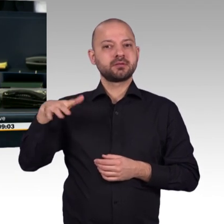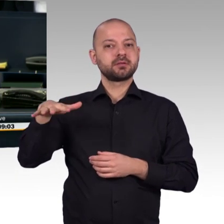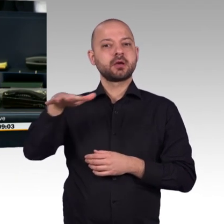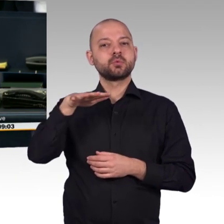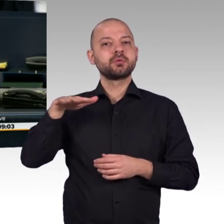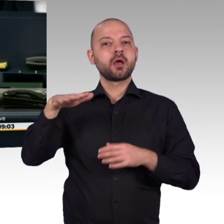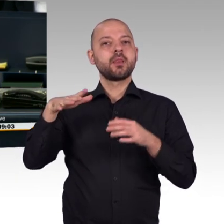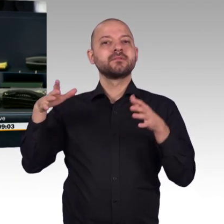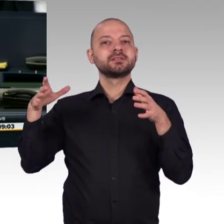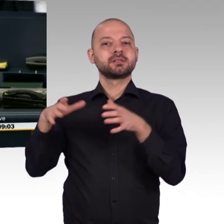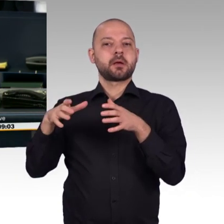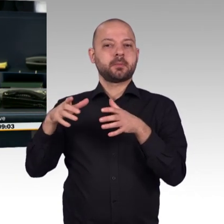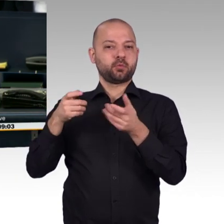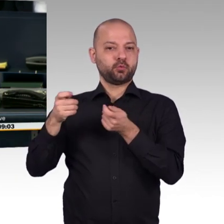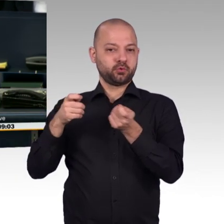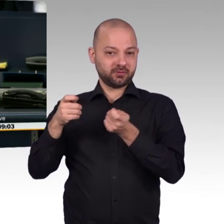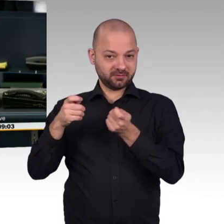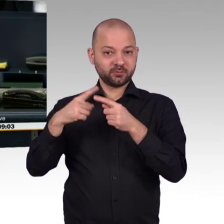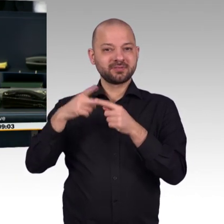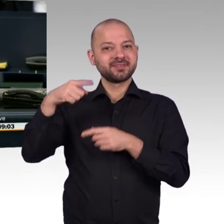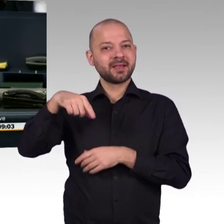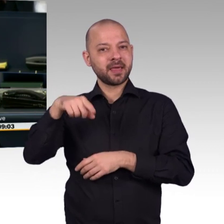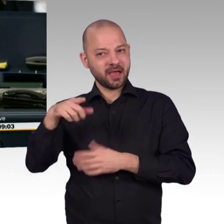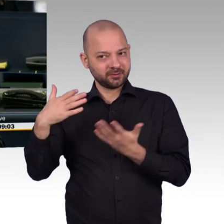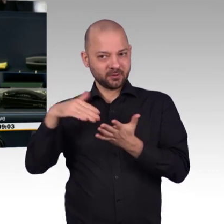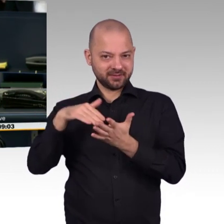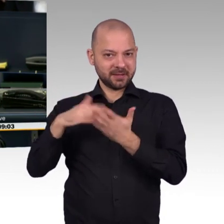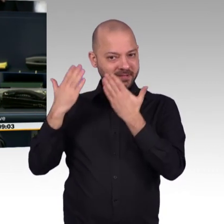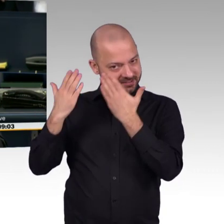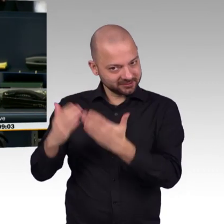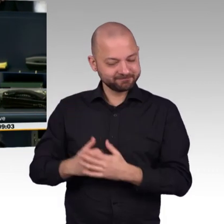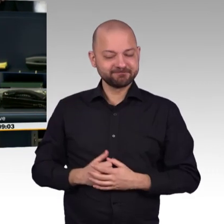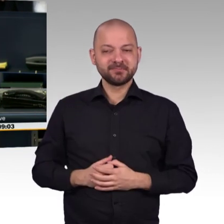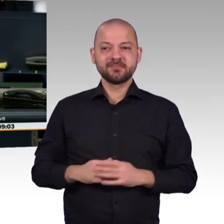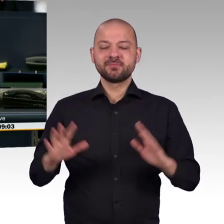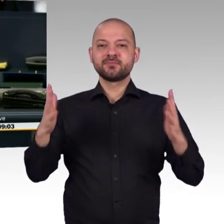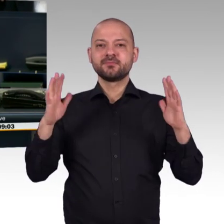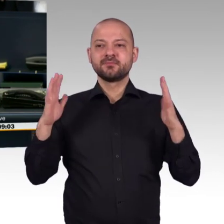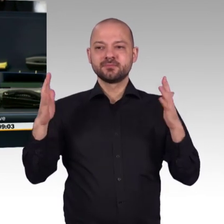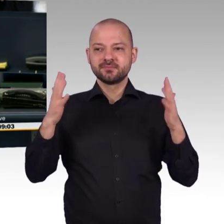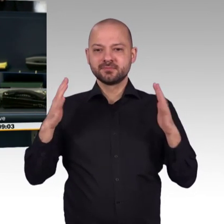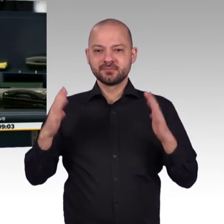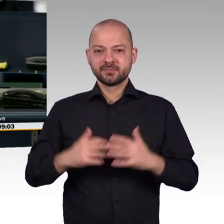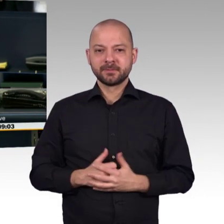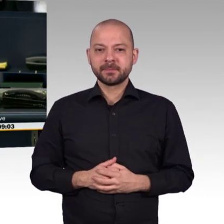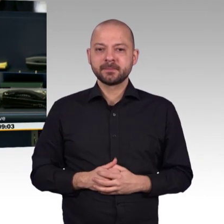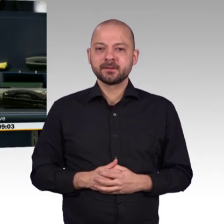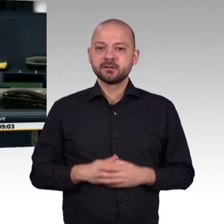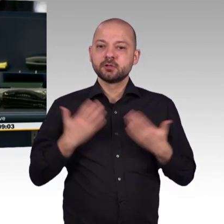Wir wünschen Ihnen für Ihren weiteren Aufenthalt und für Ihr parlamentarisches Wirken alles Gute. Und da habe ich auch vereinbart,